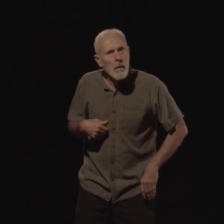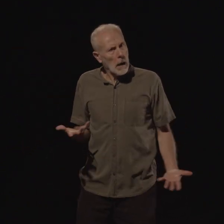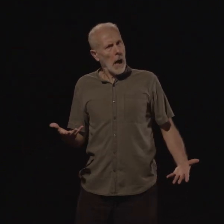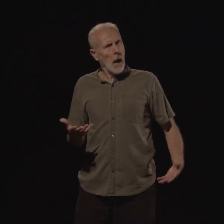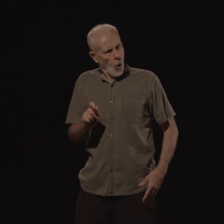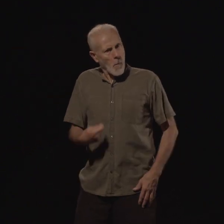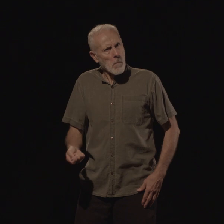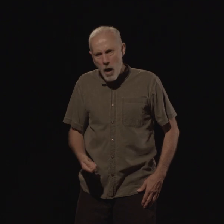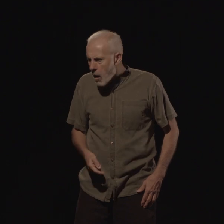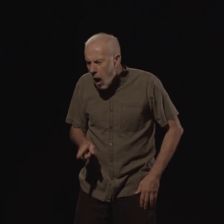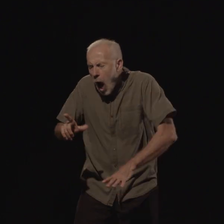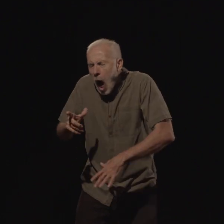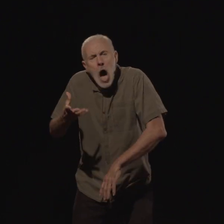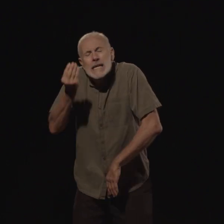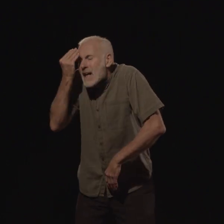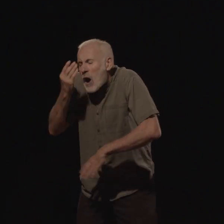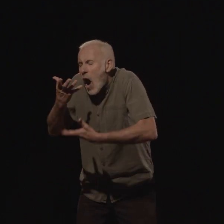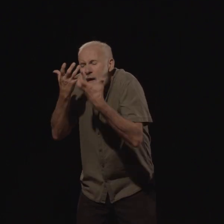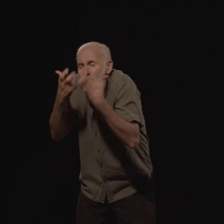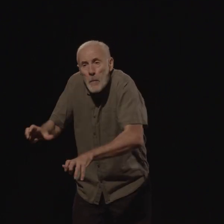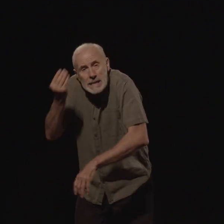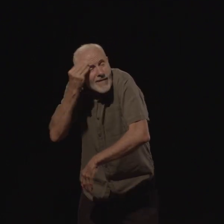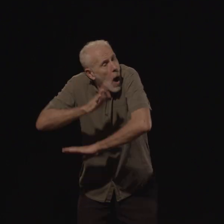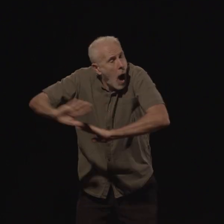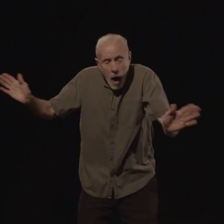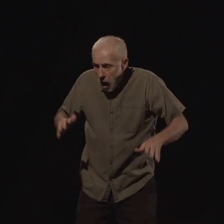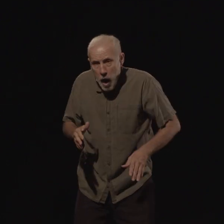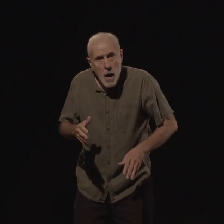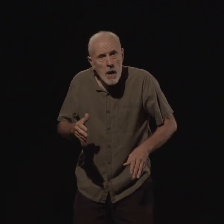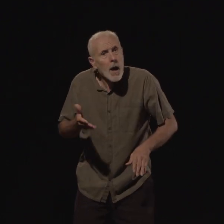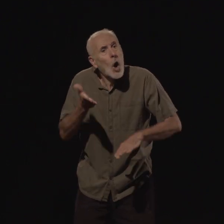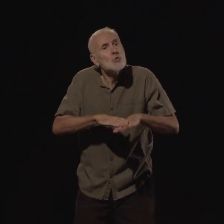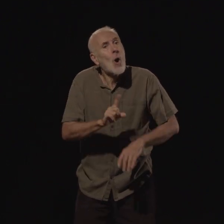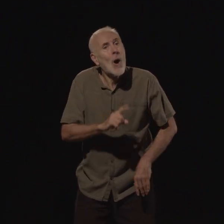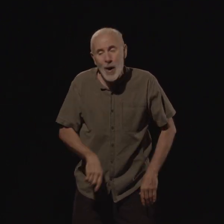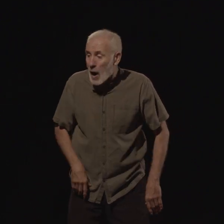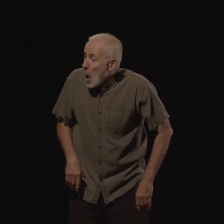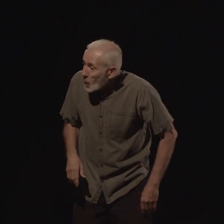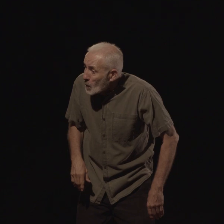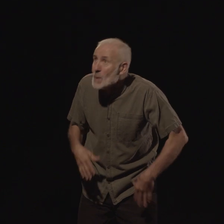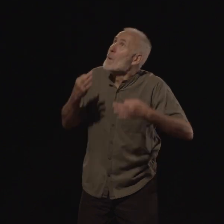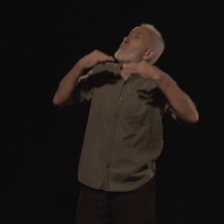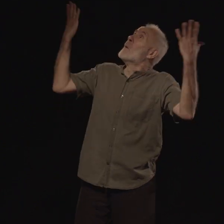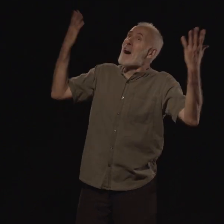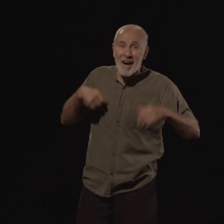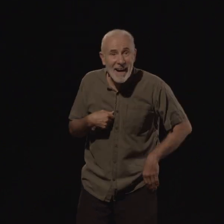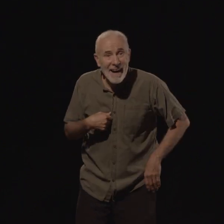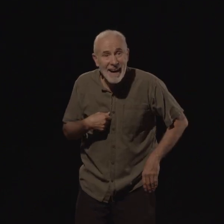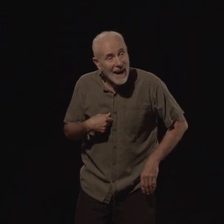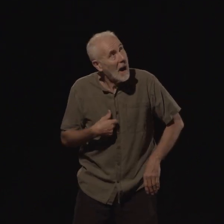ne veux plus le savoir, pas du tout. Il dit même, pour sûr, très beau temps aujourd'hui. Et puis l'autre dit encore quelque